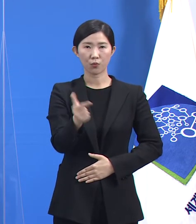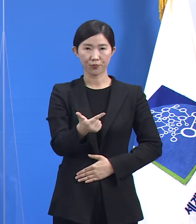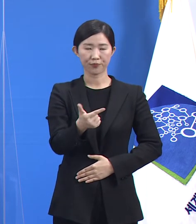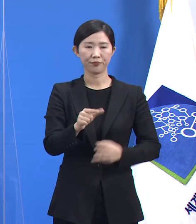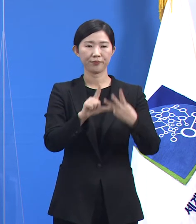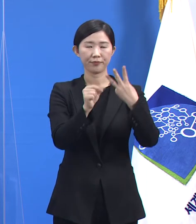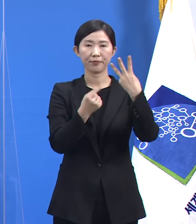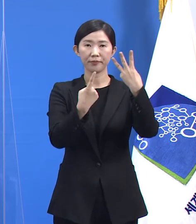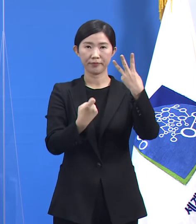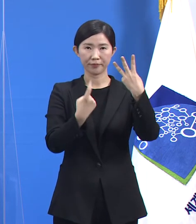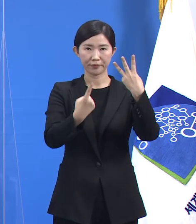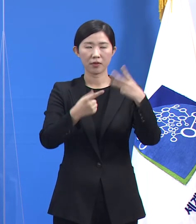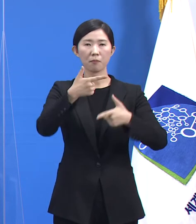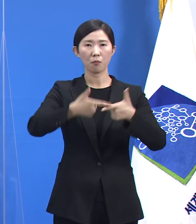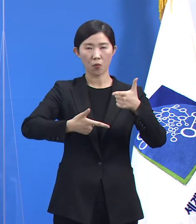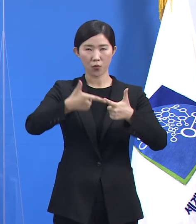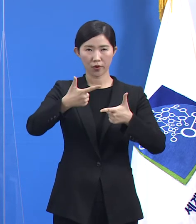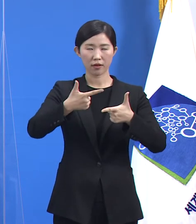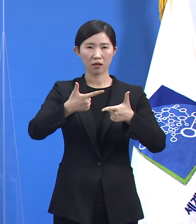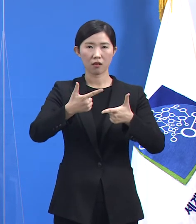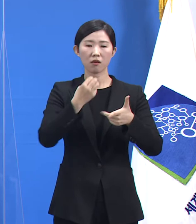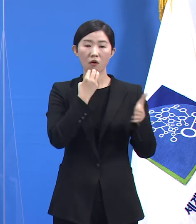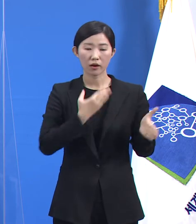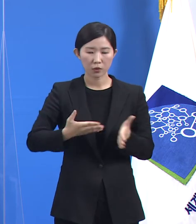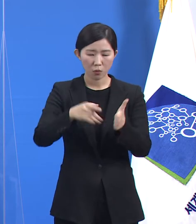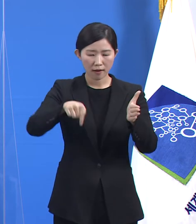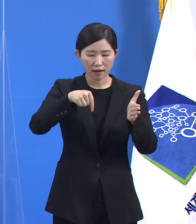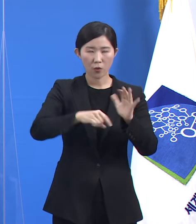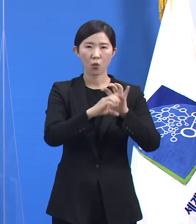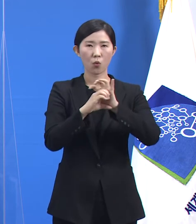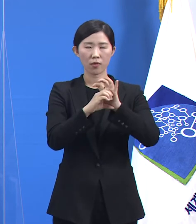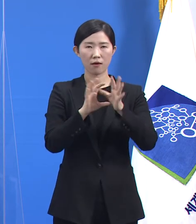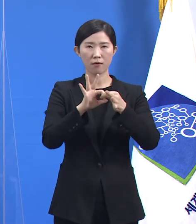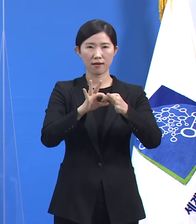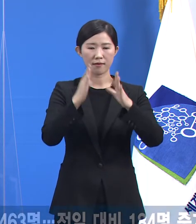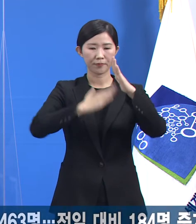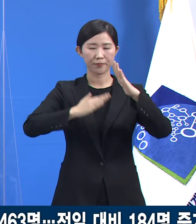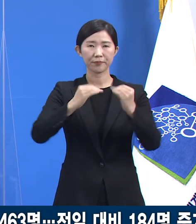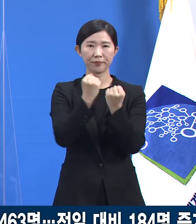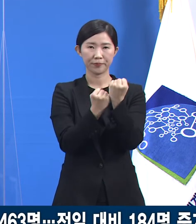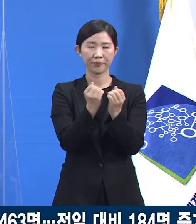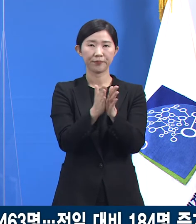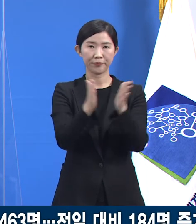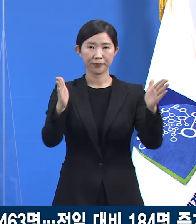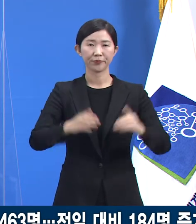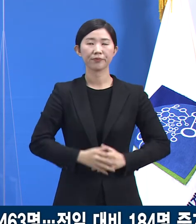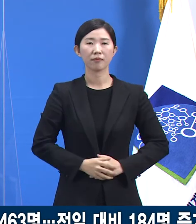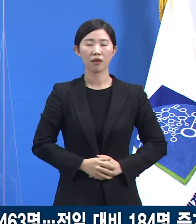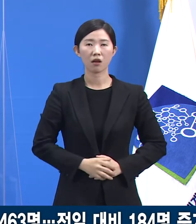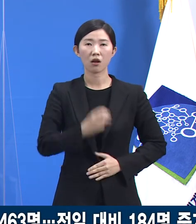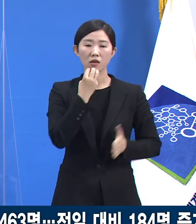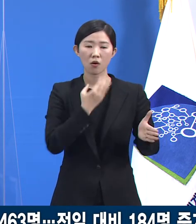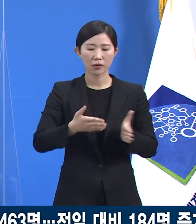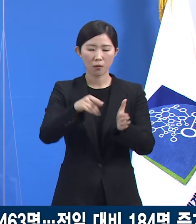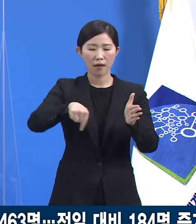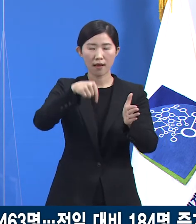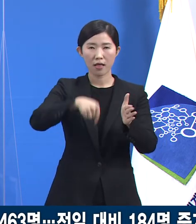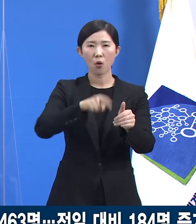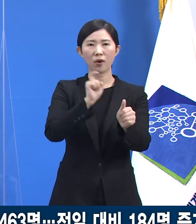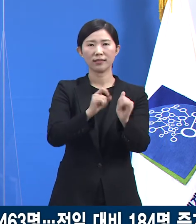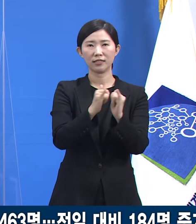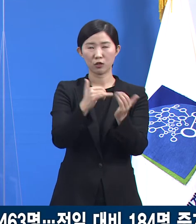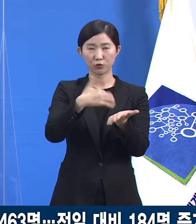경기도 코로나19 대응 관련 정례 기자회견을 시작하겠습니다. 경기도의 확진자 발생 현황입니다.